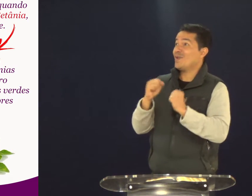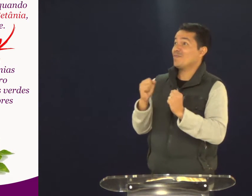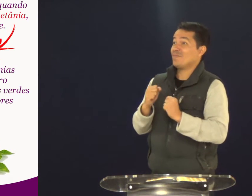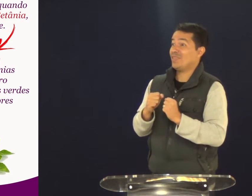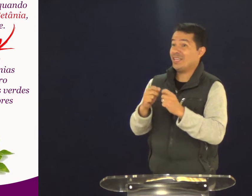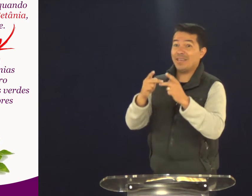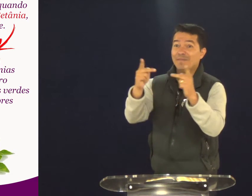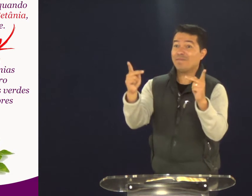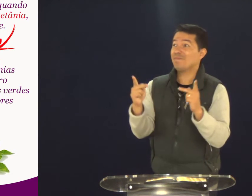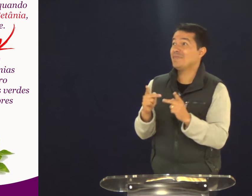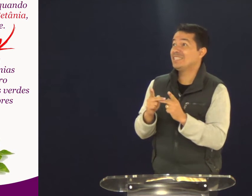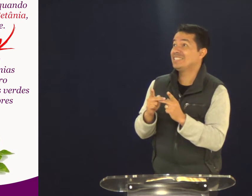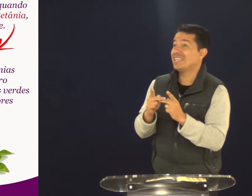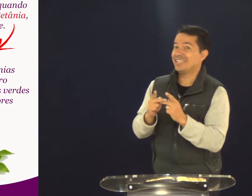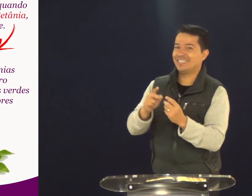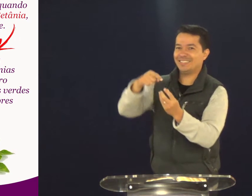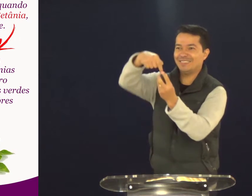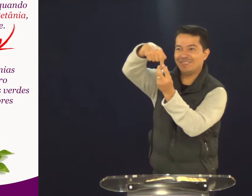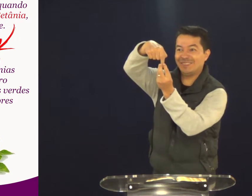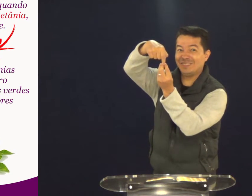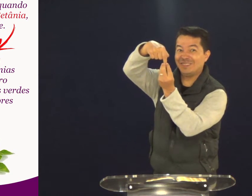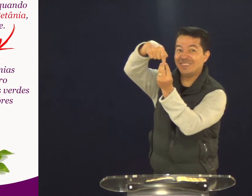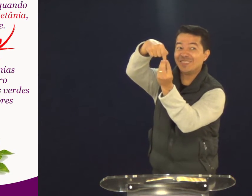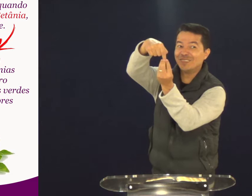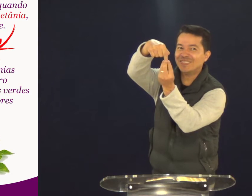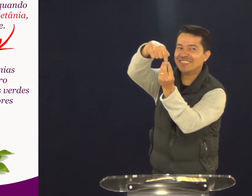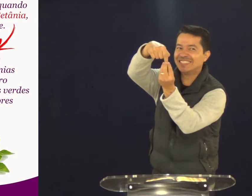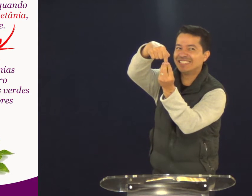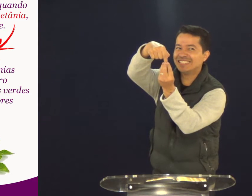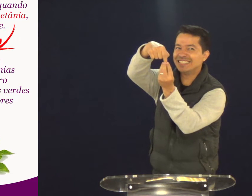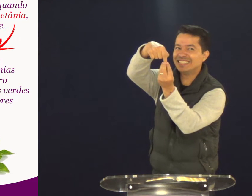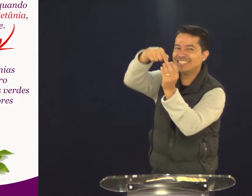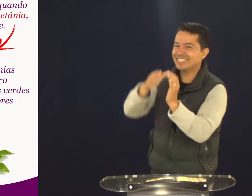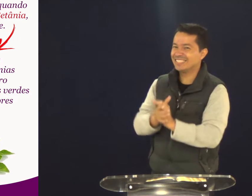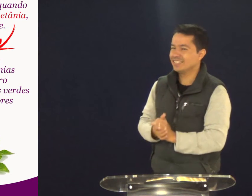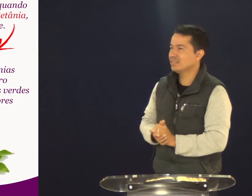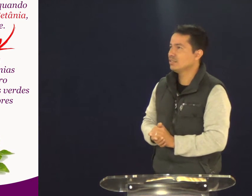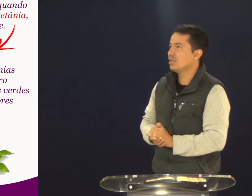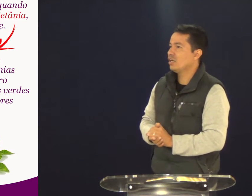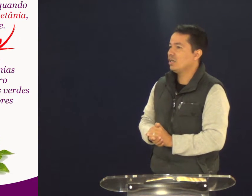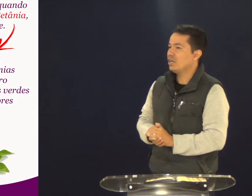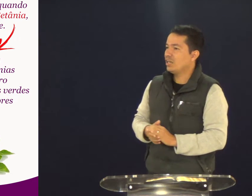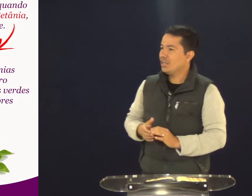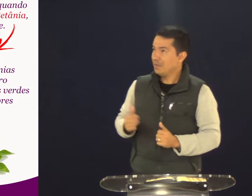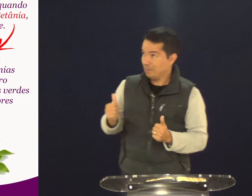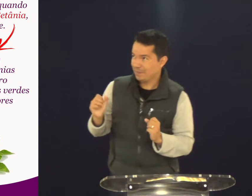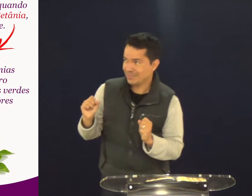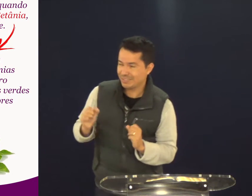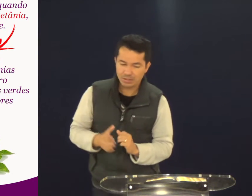Oba, adoro pizza. Eu quero uma pizza com figo. E a pessoa fala...